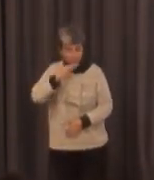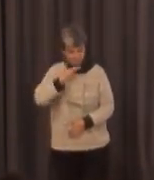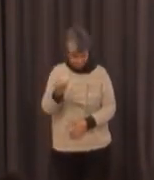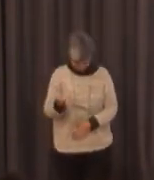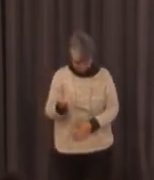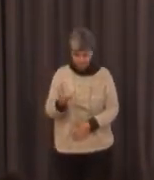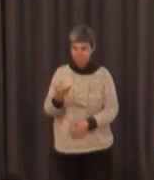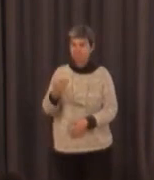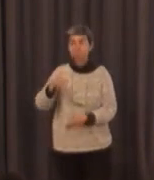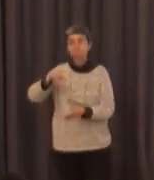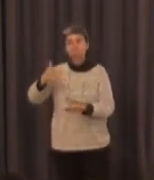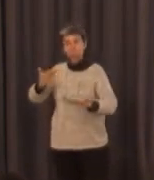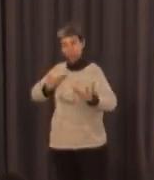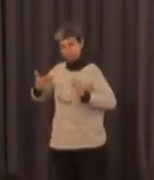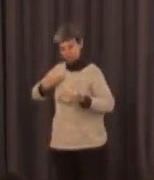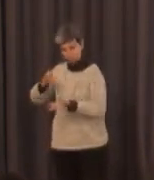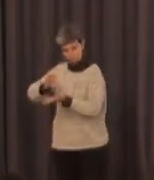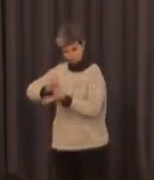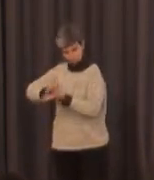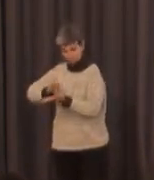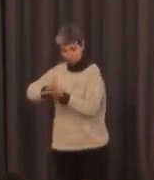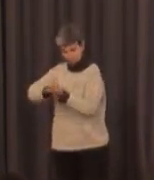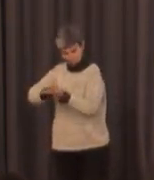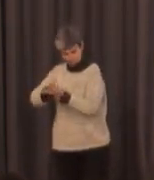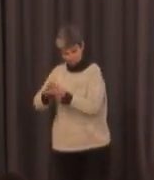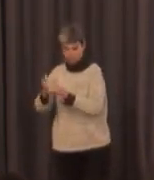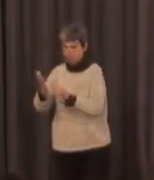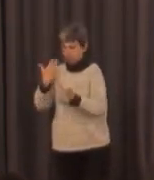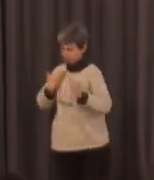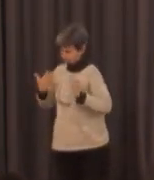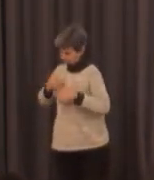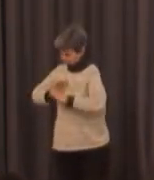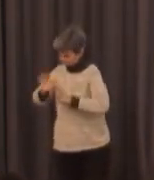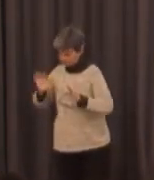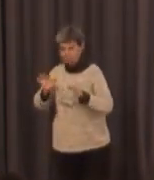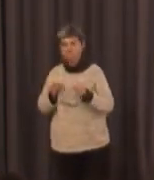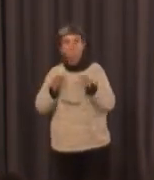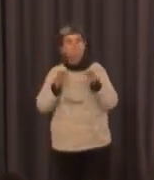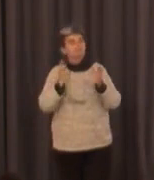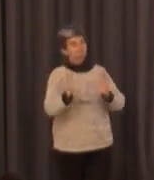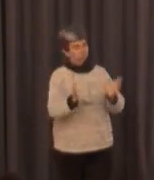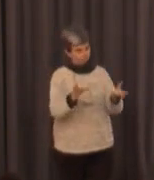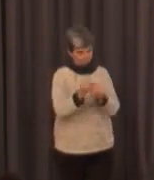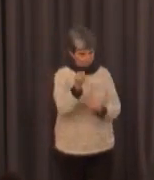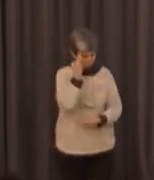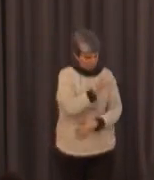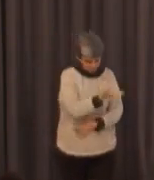por lo tanto con el profesorado oyente está relacionada mi pregunta con la formación y los cursos de lengua de signos